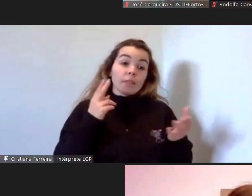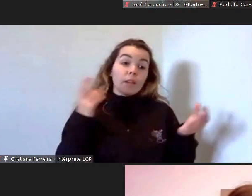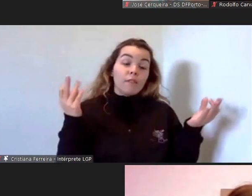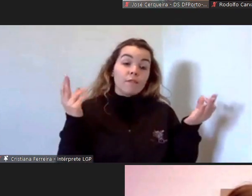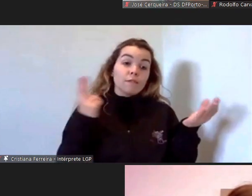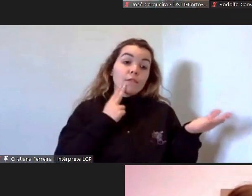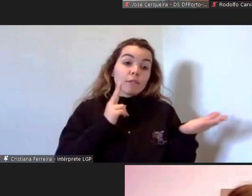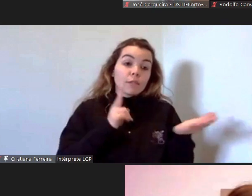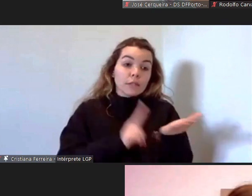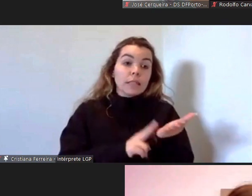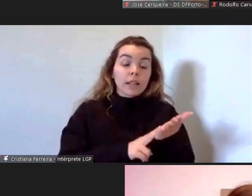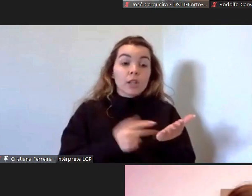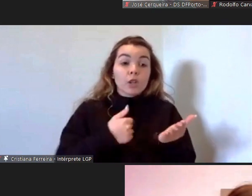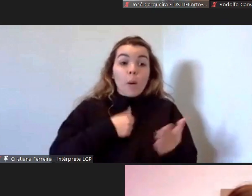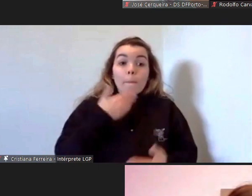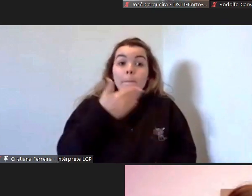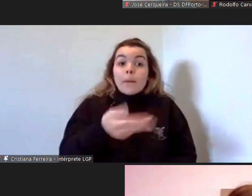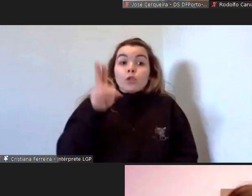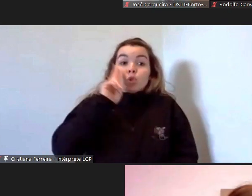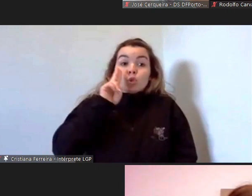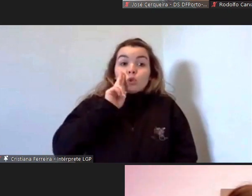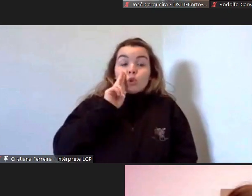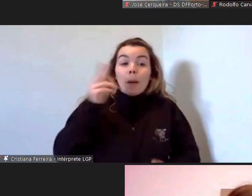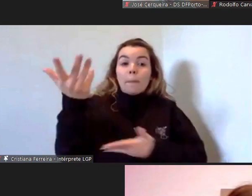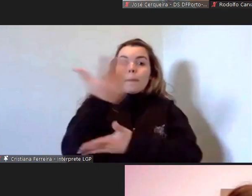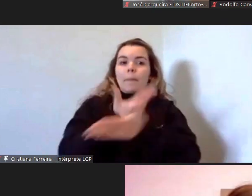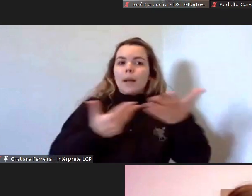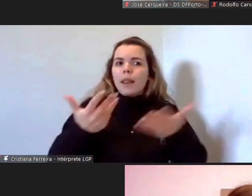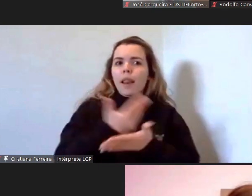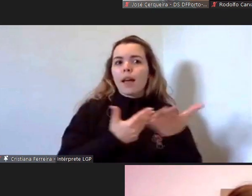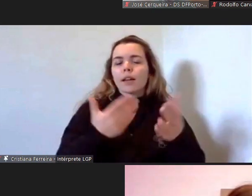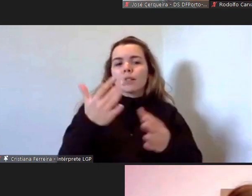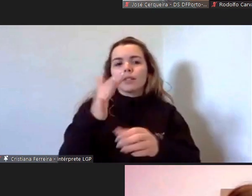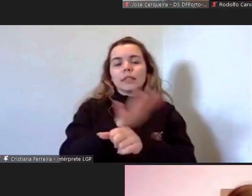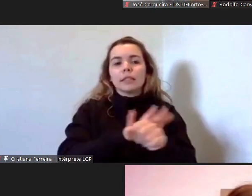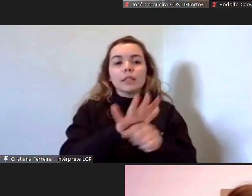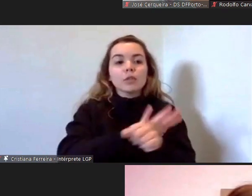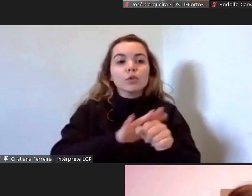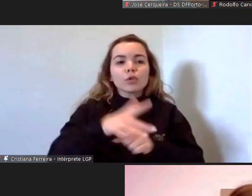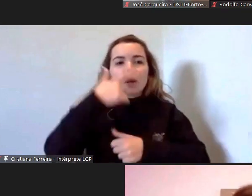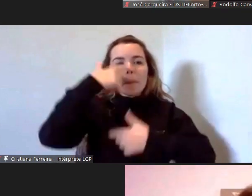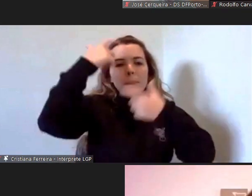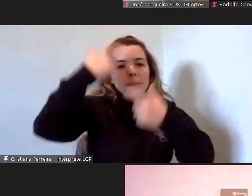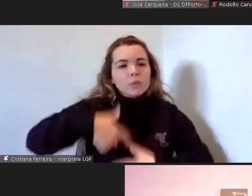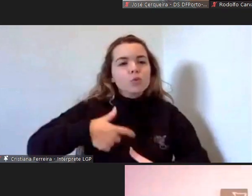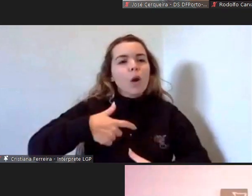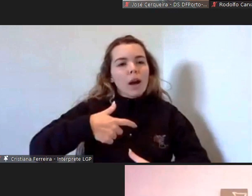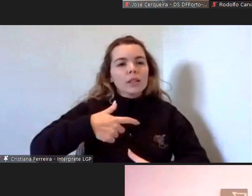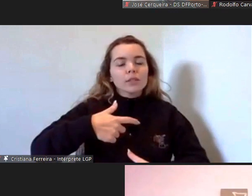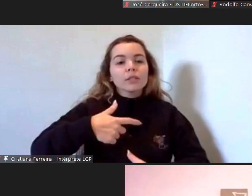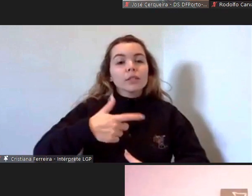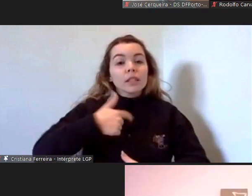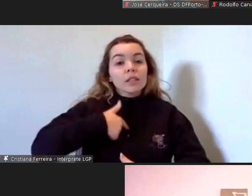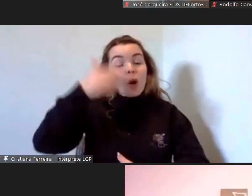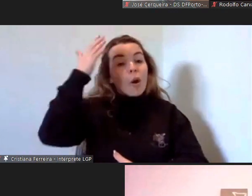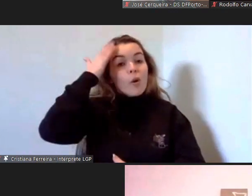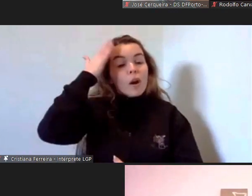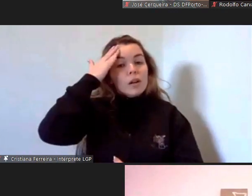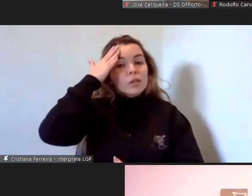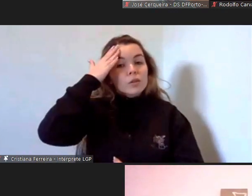pronto peço desculpa por partilhar questões também muito pessoais eu acho que